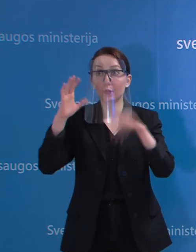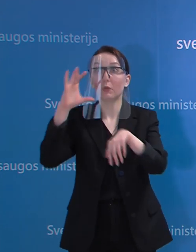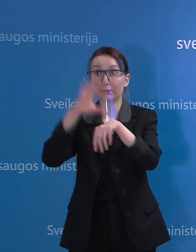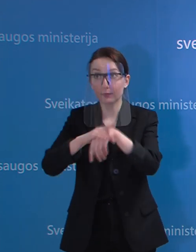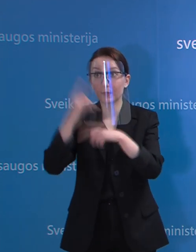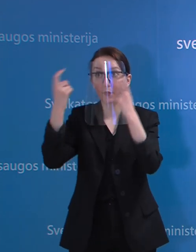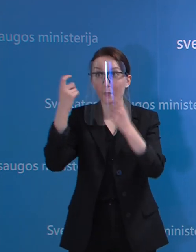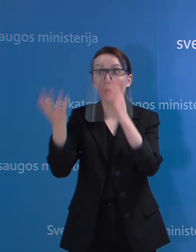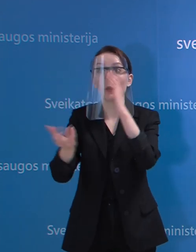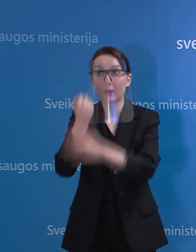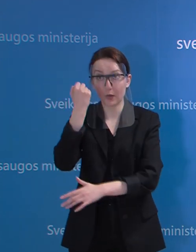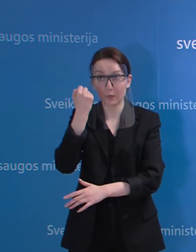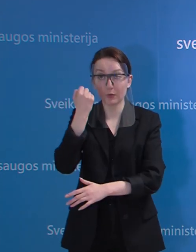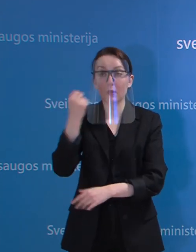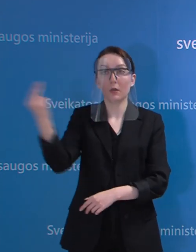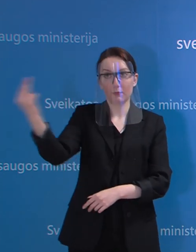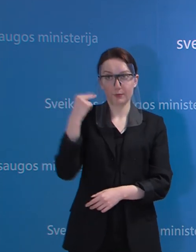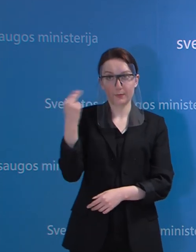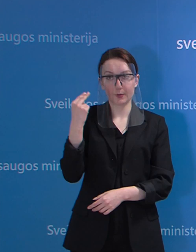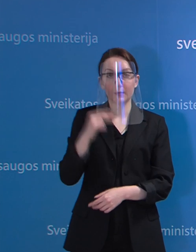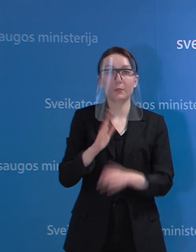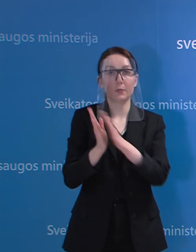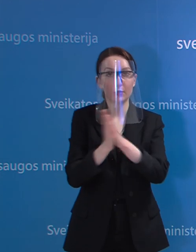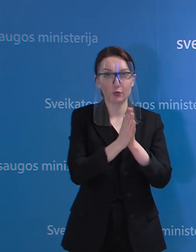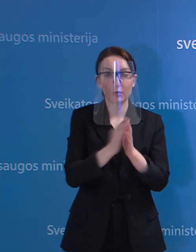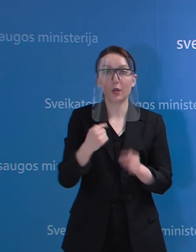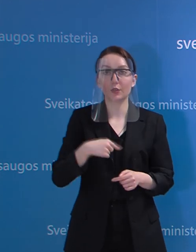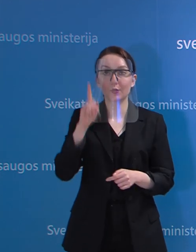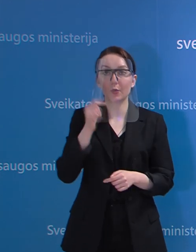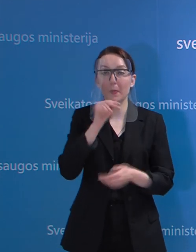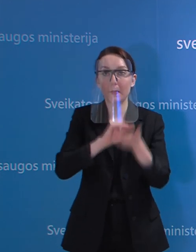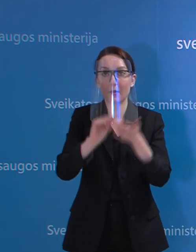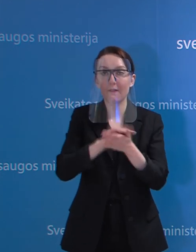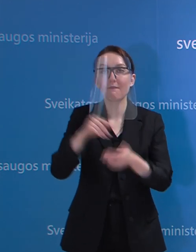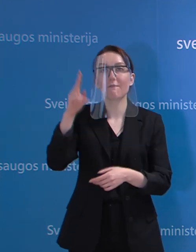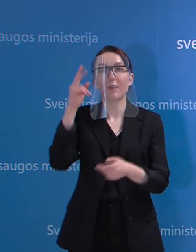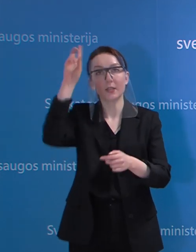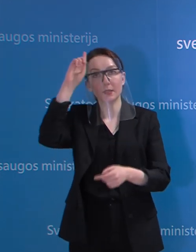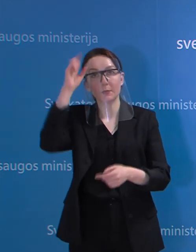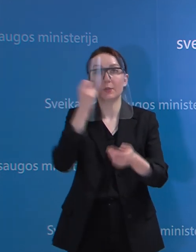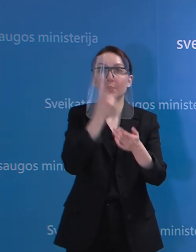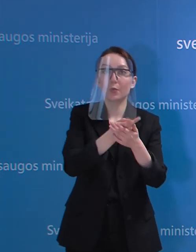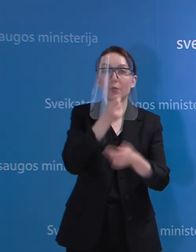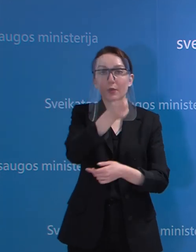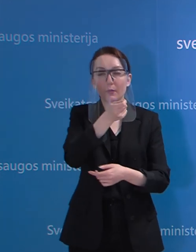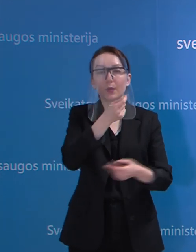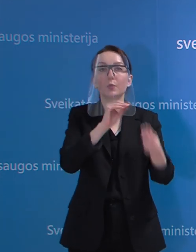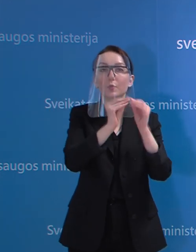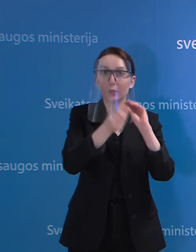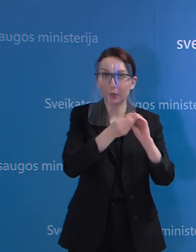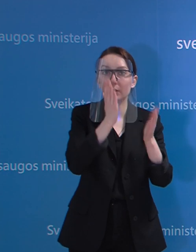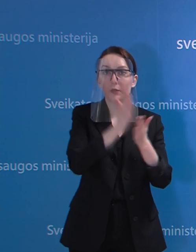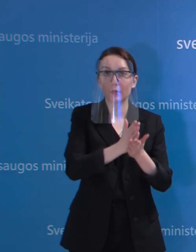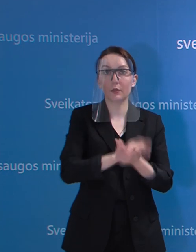turit. Aš niekart esu kartojęs ir galiu dar kartą pakartoti, kad su valstybinė lygoniukas yra labai aiškiai sutarta,